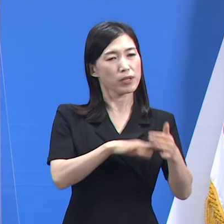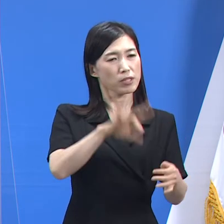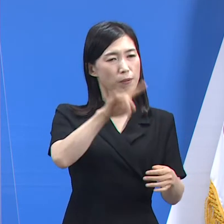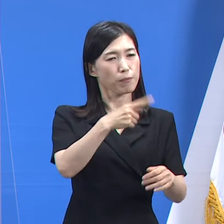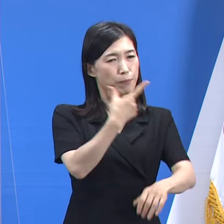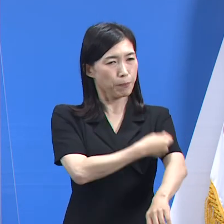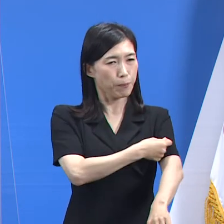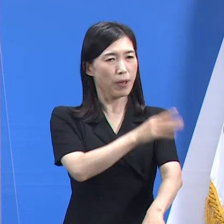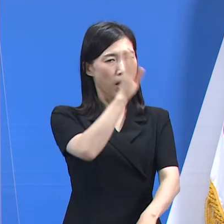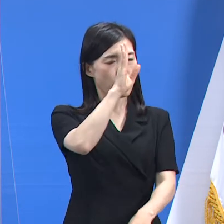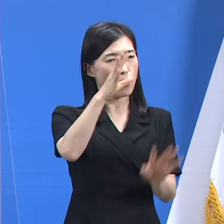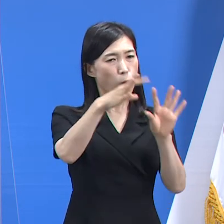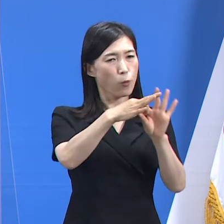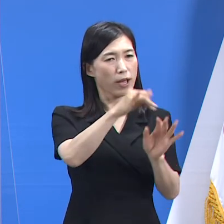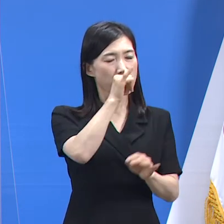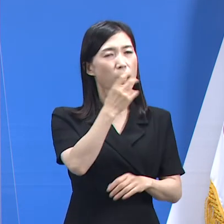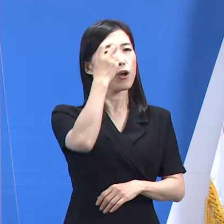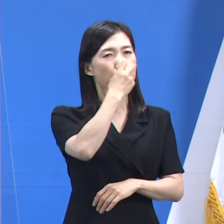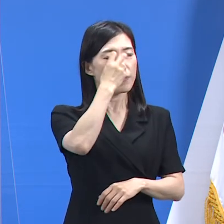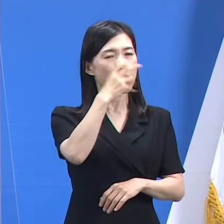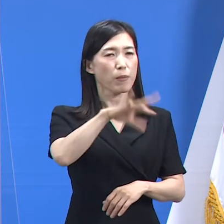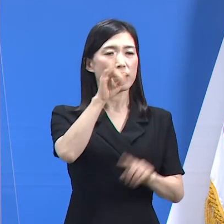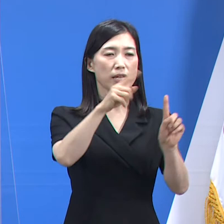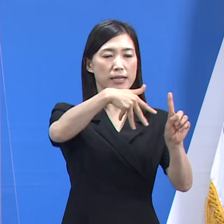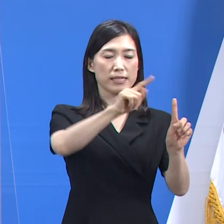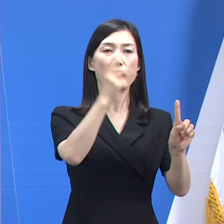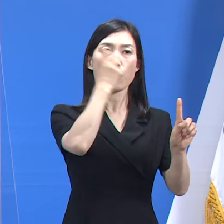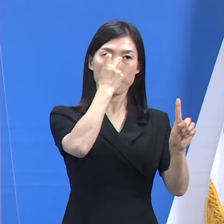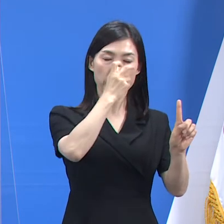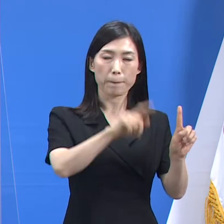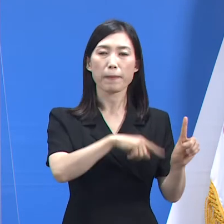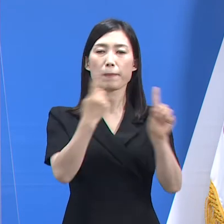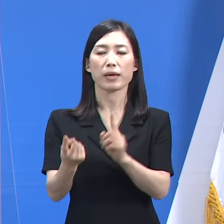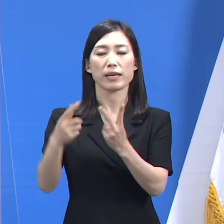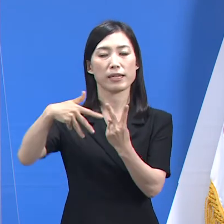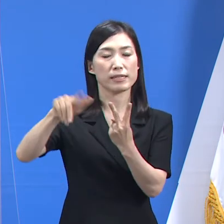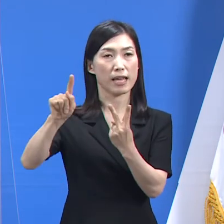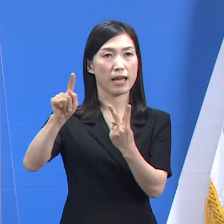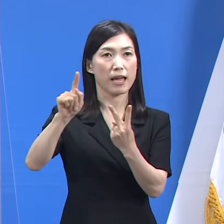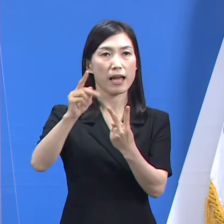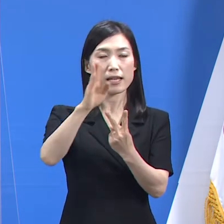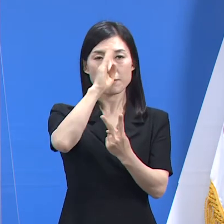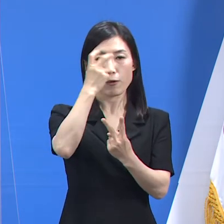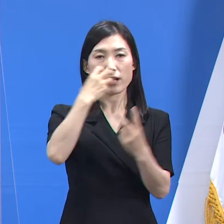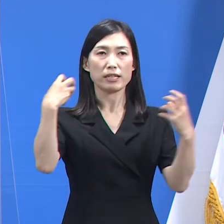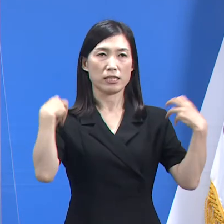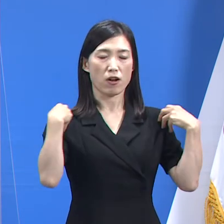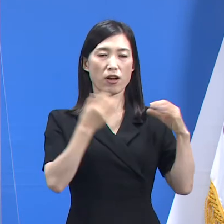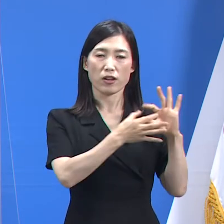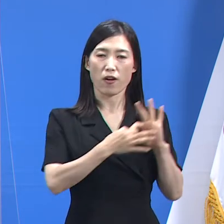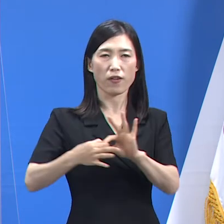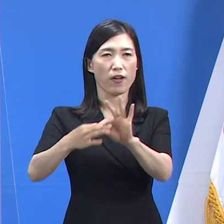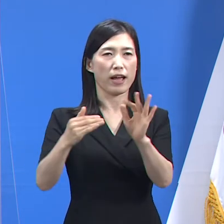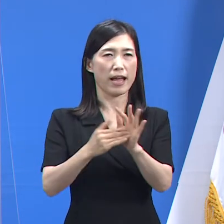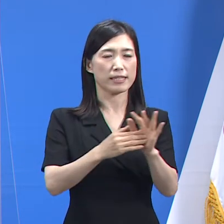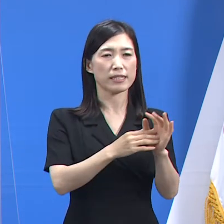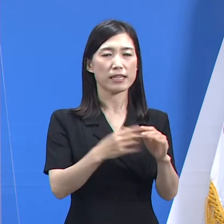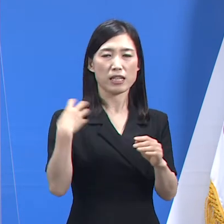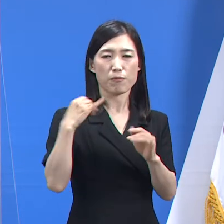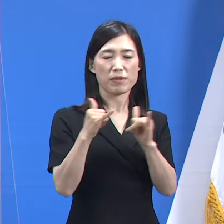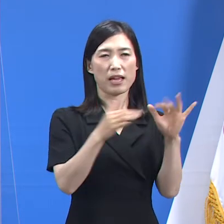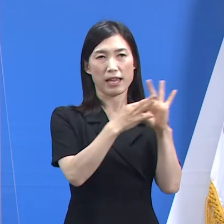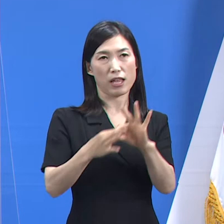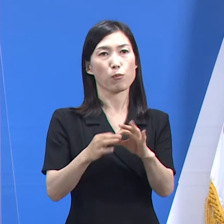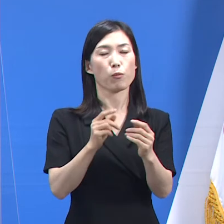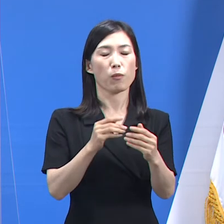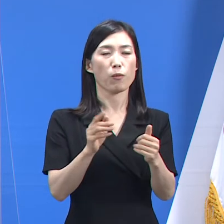질병청의 2차 심의 결과 안내까지 원스톱으로 담당하고 있습니다. 또한 민원인의